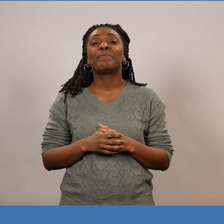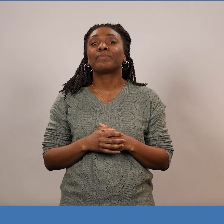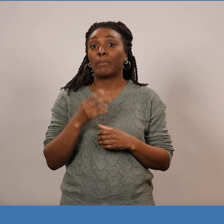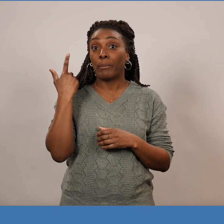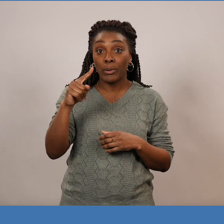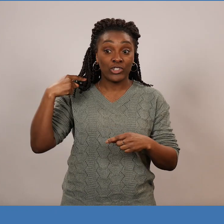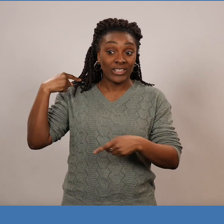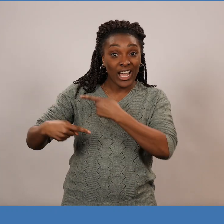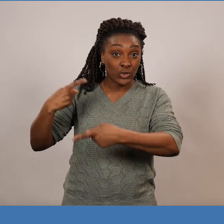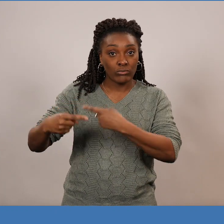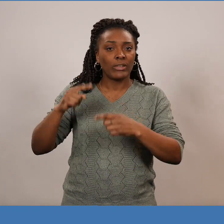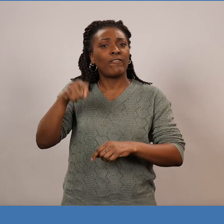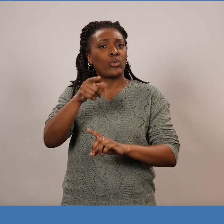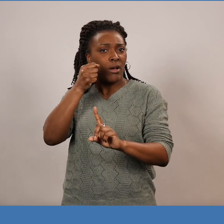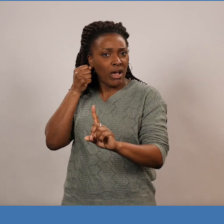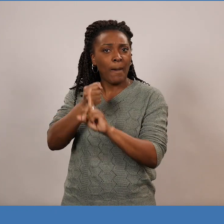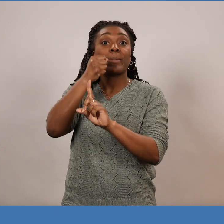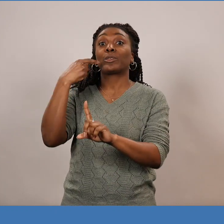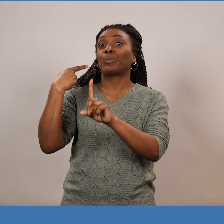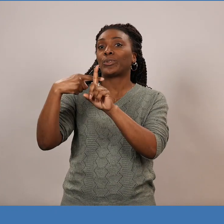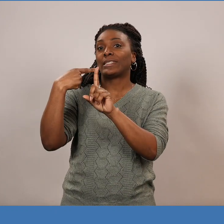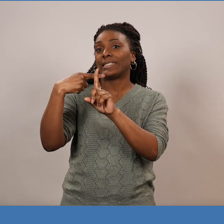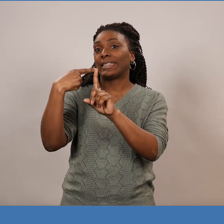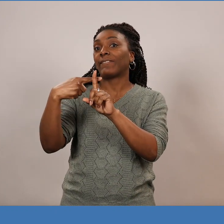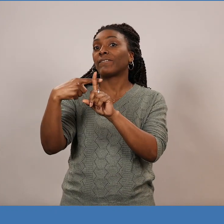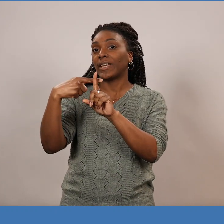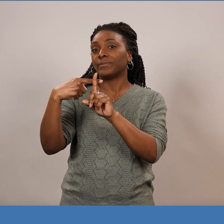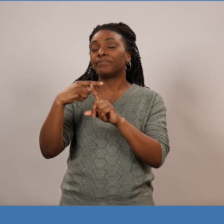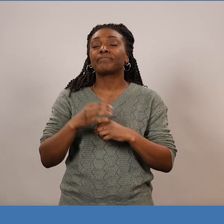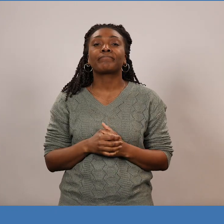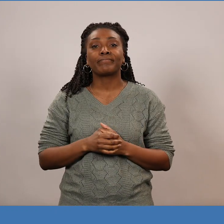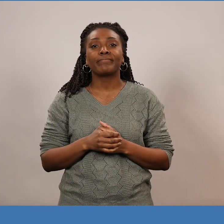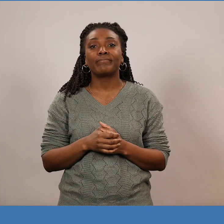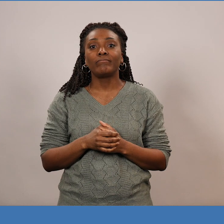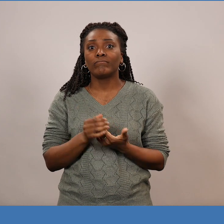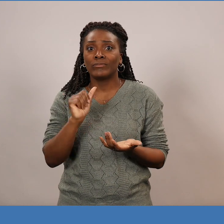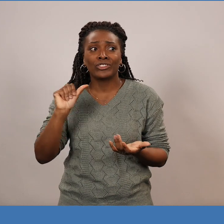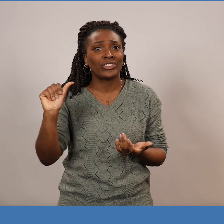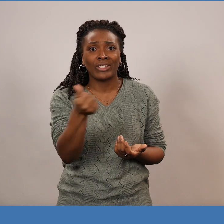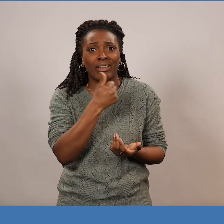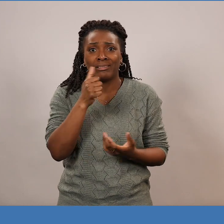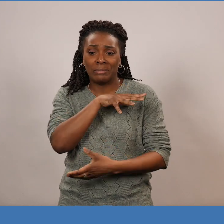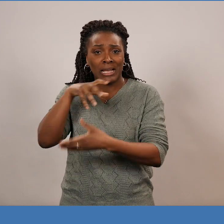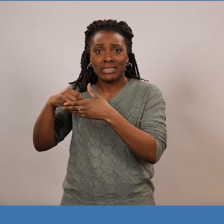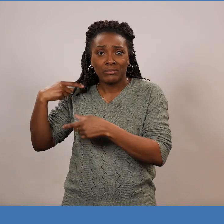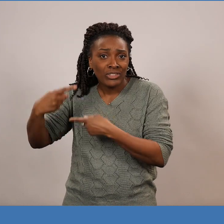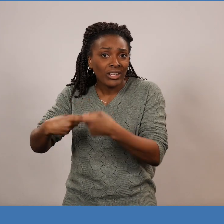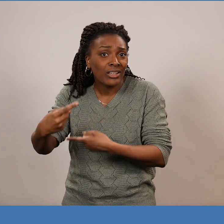Il faut marquer ta génération. Chacun d'entre nous est issu d'une